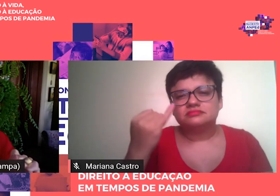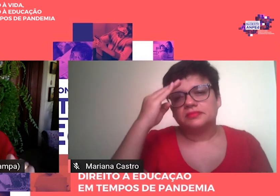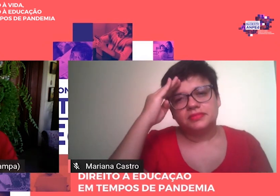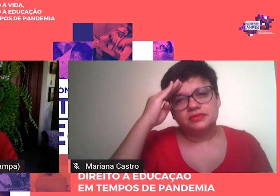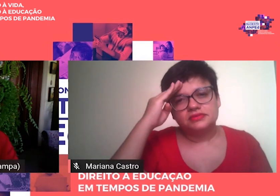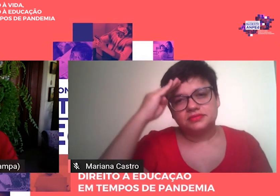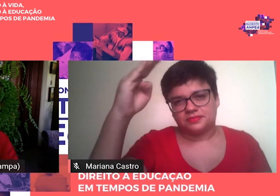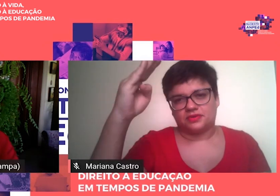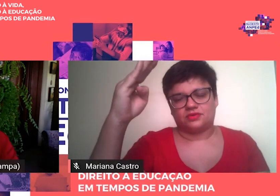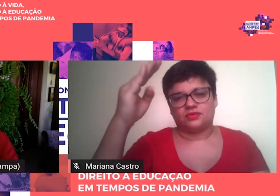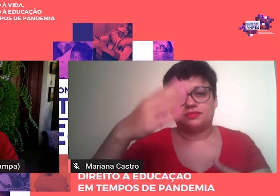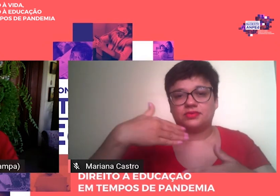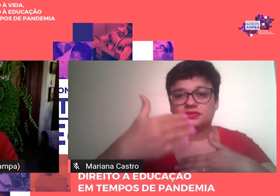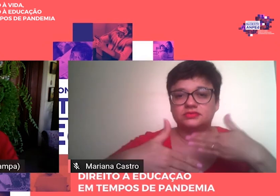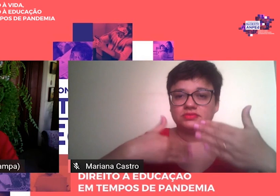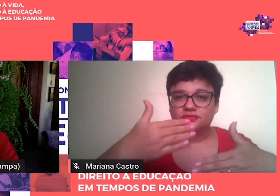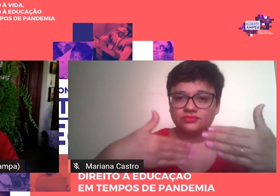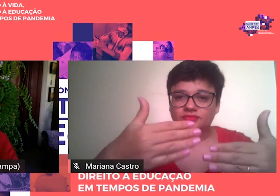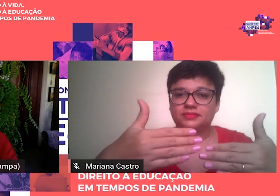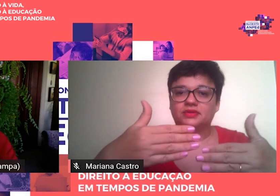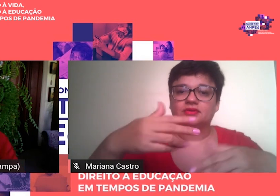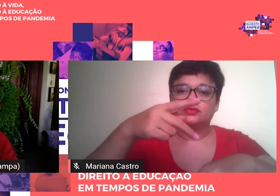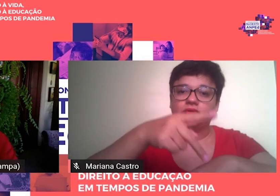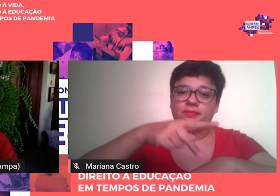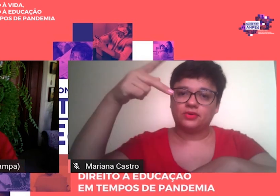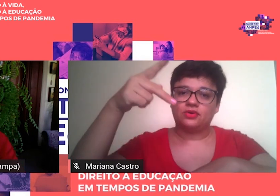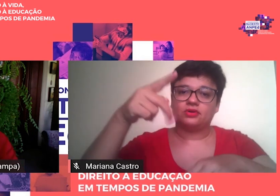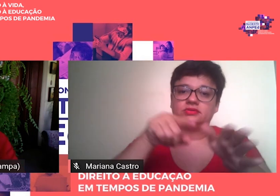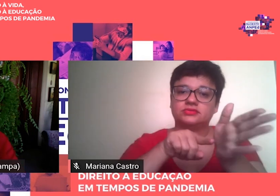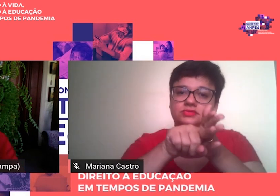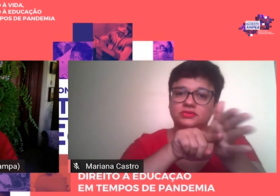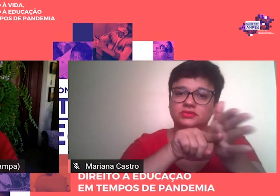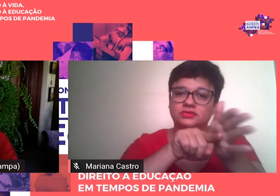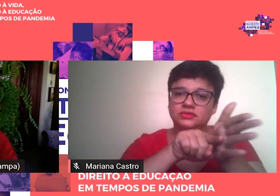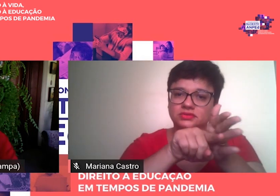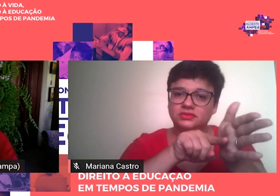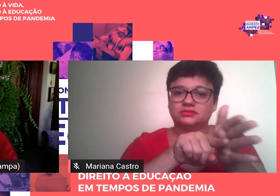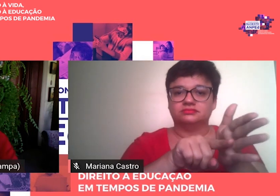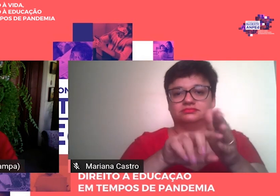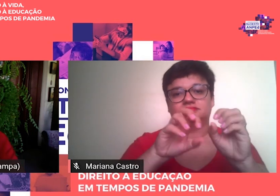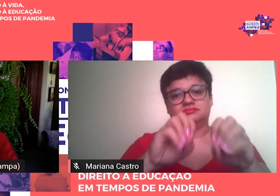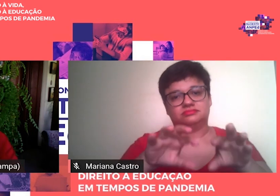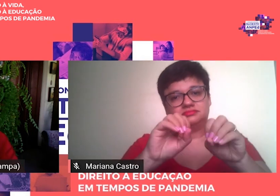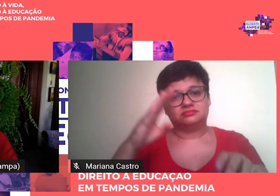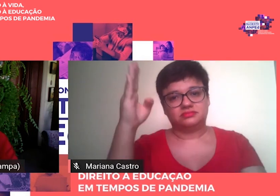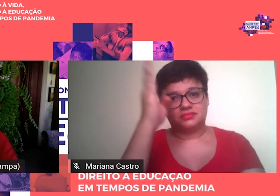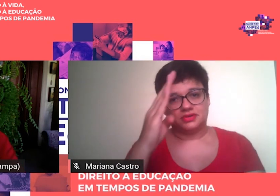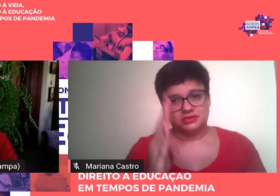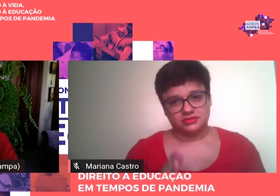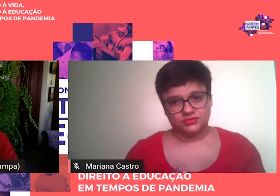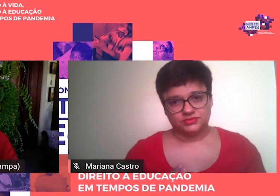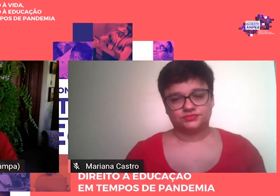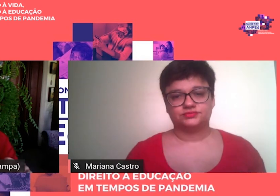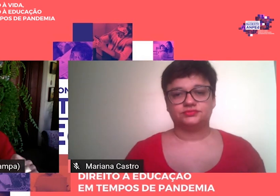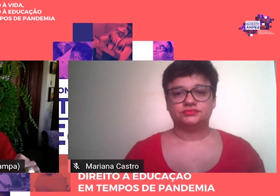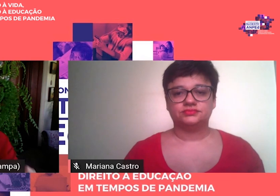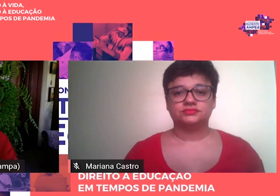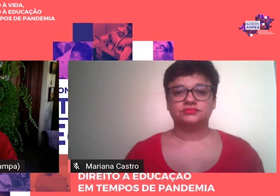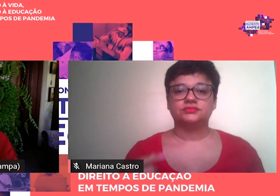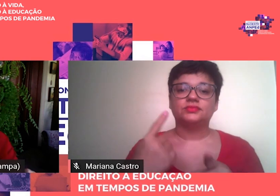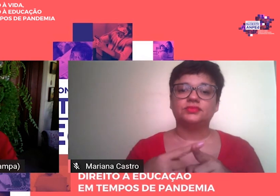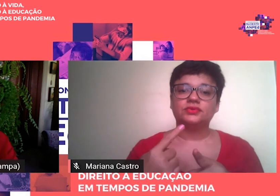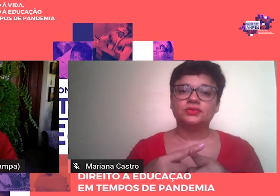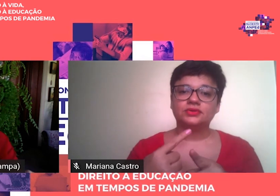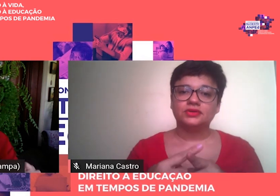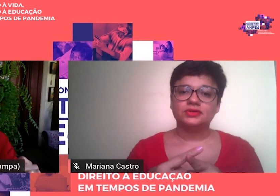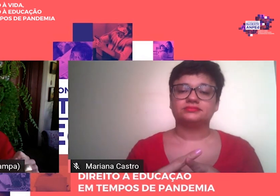para o desenvolvimento da pós-graduação e da pesquisa em educação no Brasil, porque se